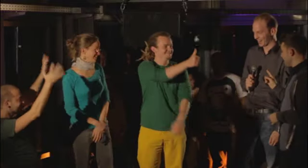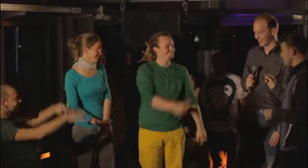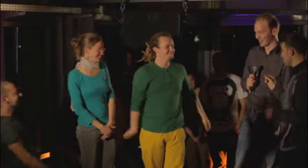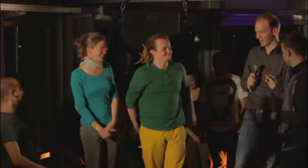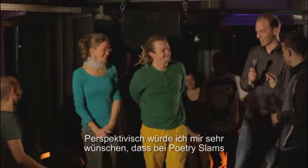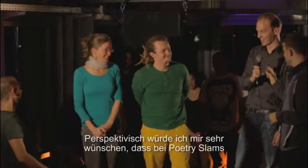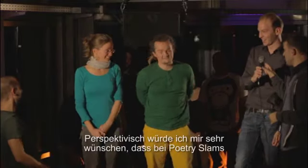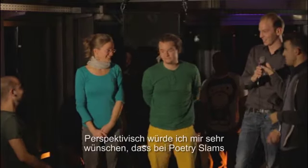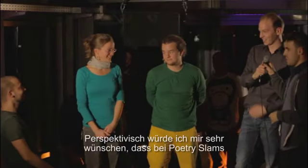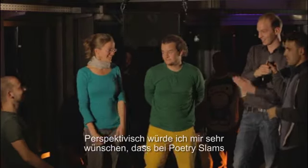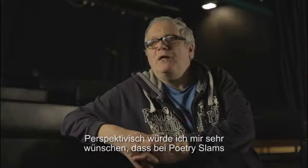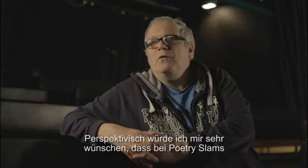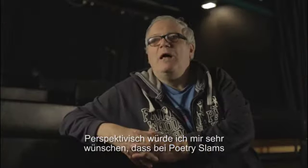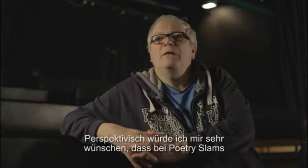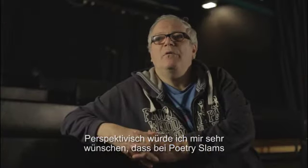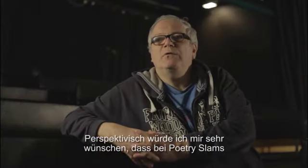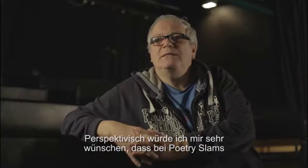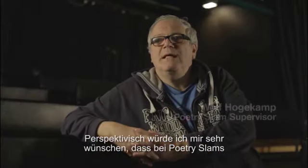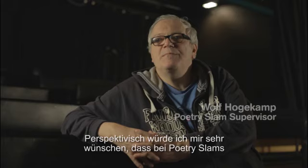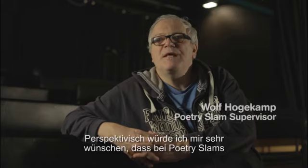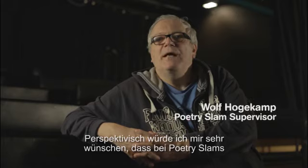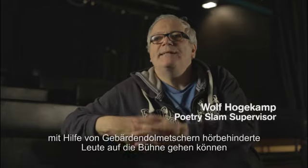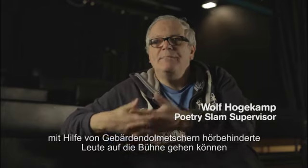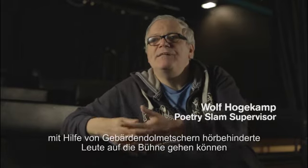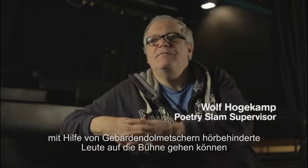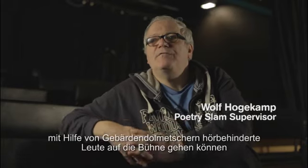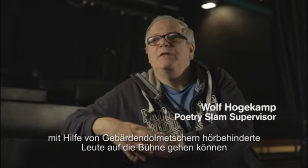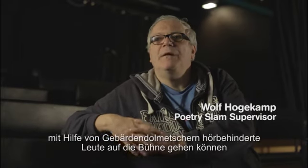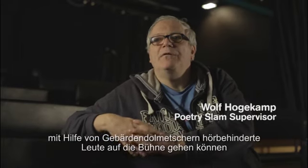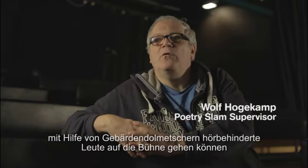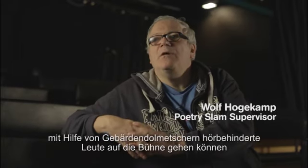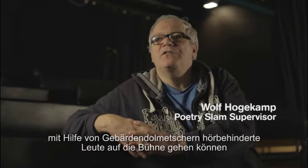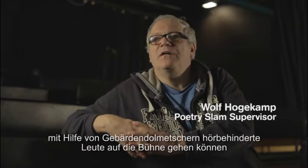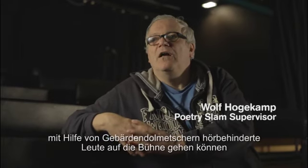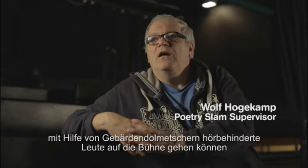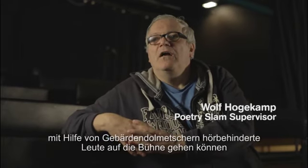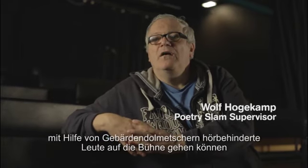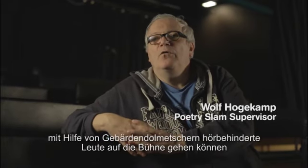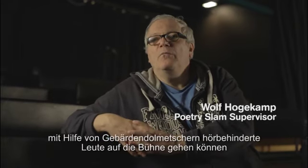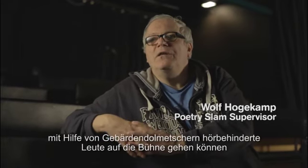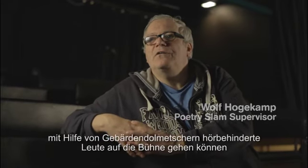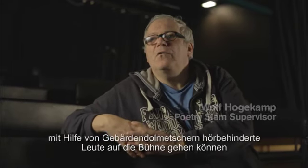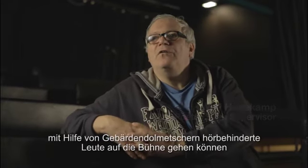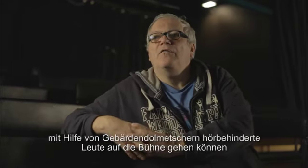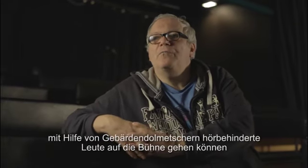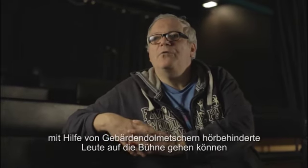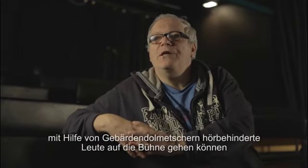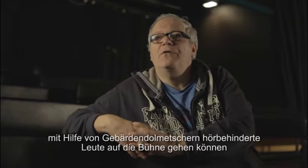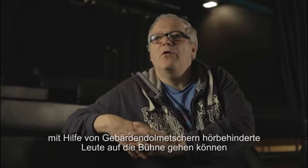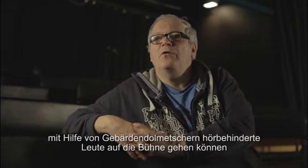Perspektivisch würde ich mir sehr wünschen, dass bei Poetry Slams dann mit Hilfe von Gebärdendolmetschern hörbehinderte Leute auf die Bühne gehen können,